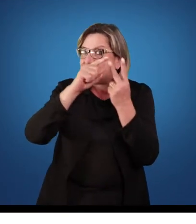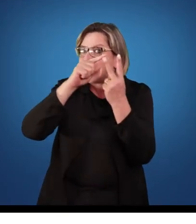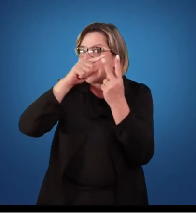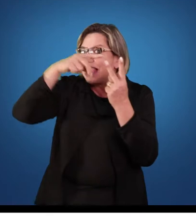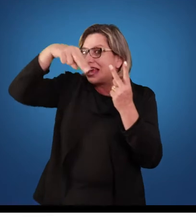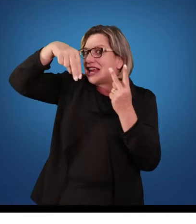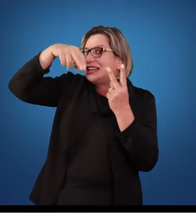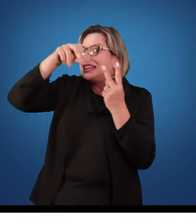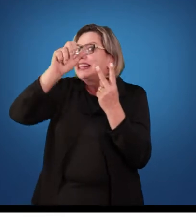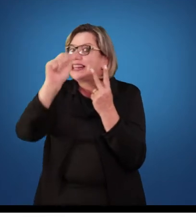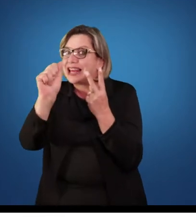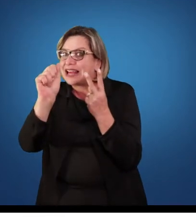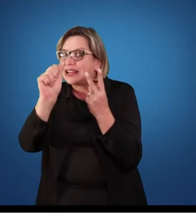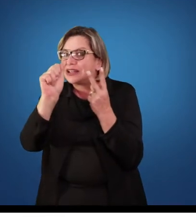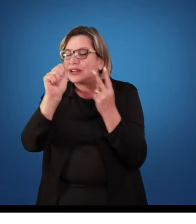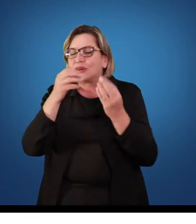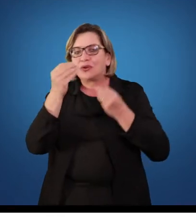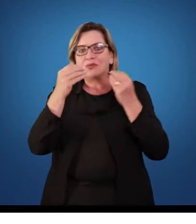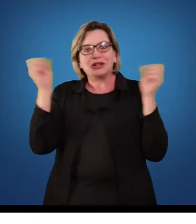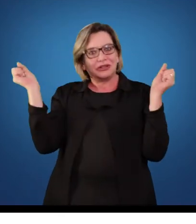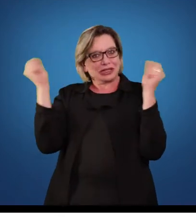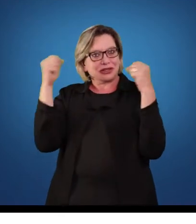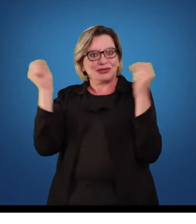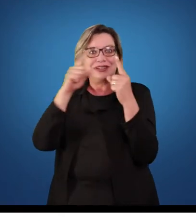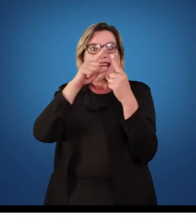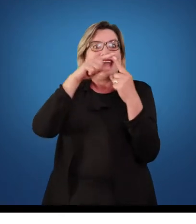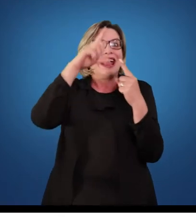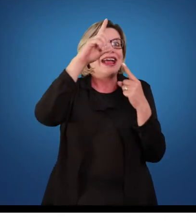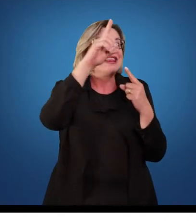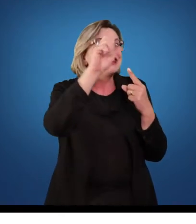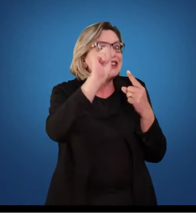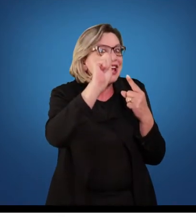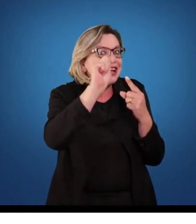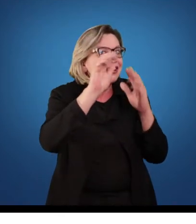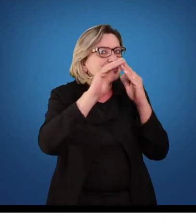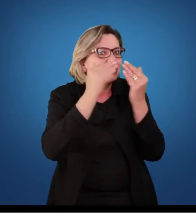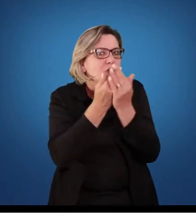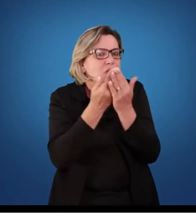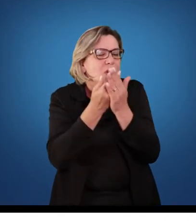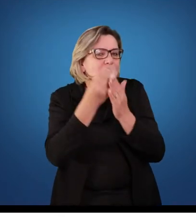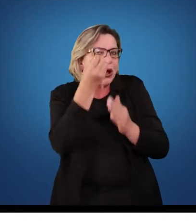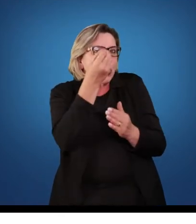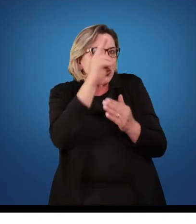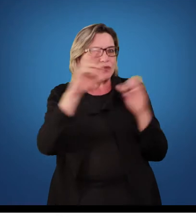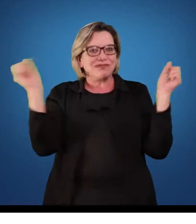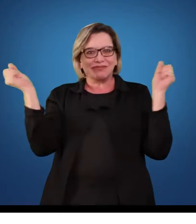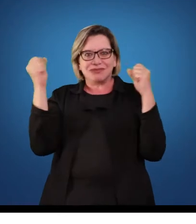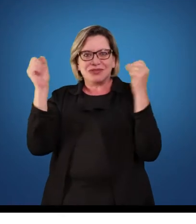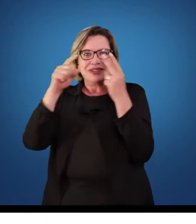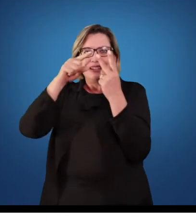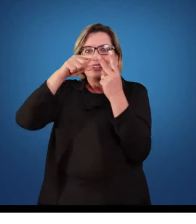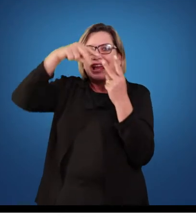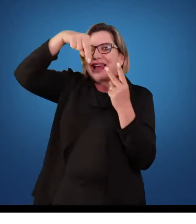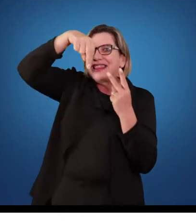escola ou a educação física é na escola? Qual a diferença dessas duas terminologias?